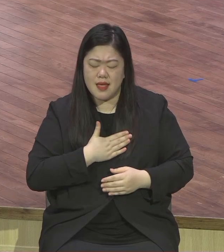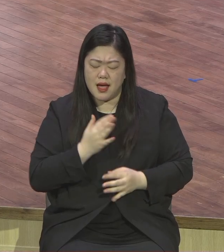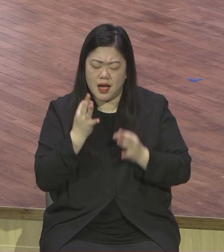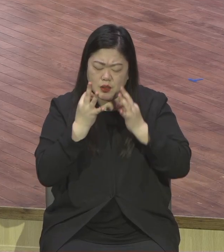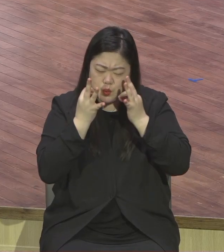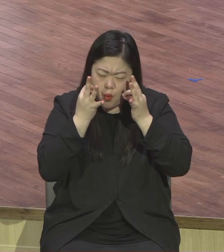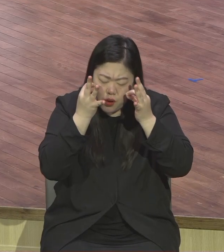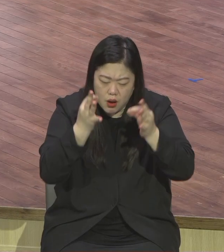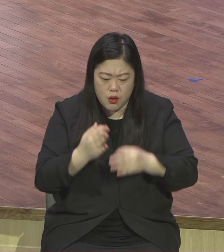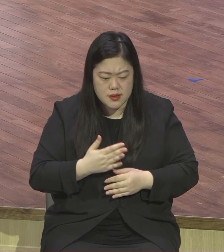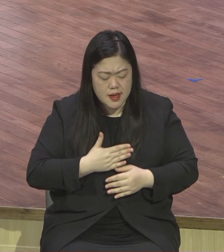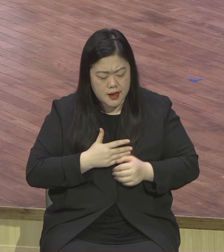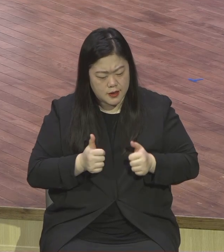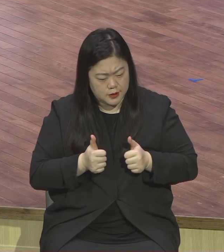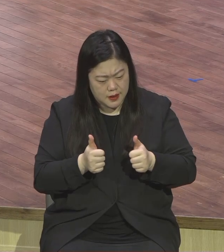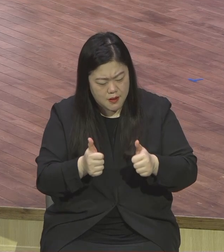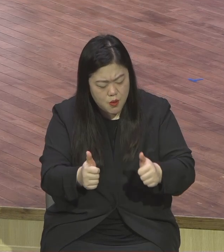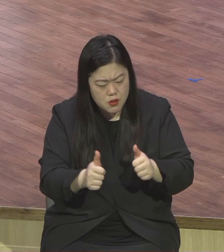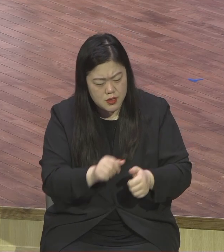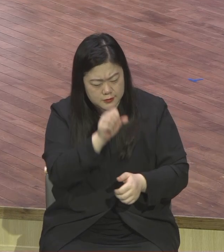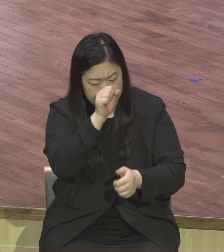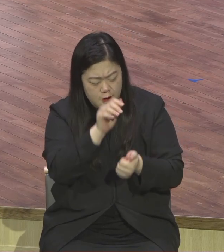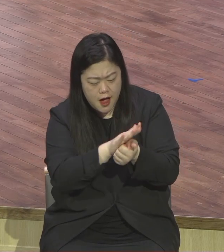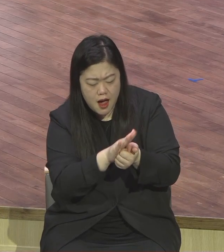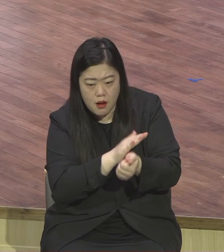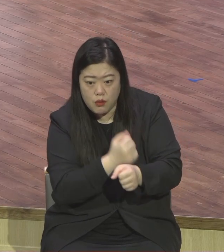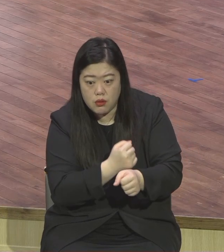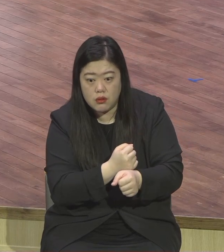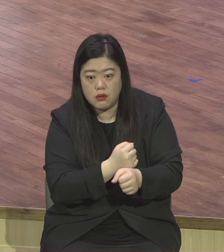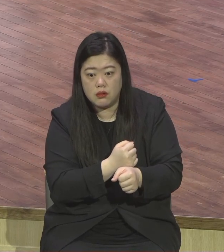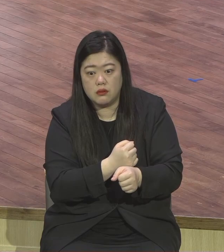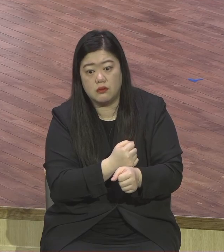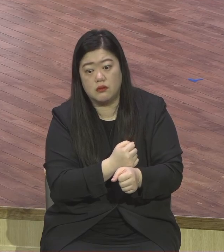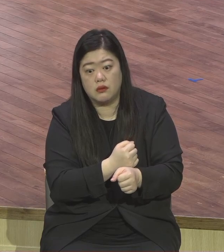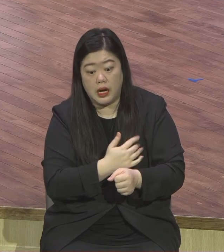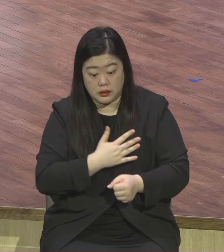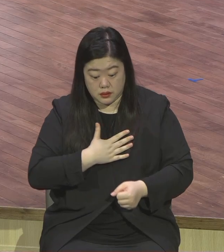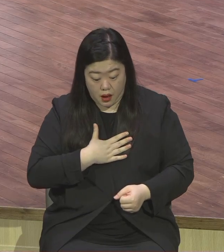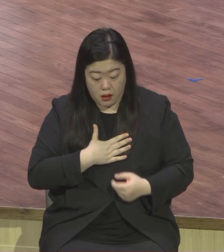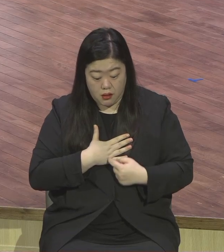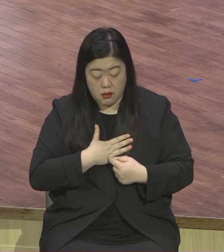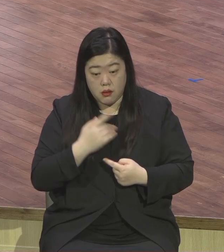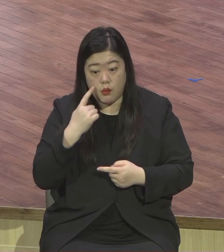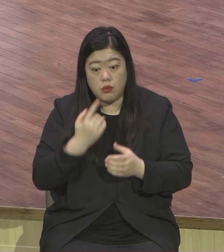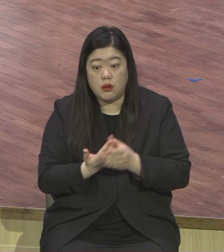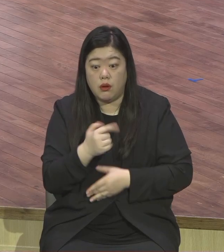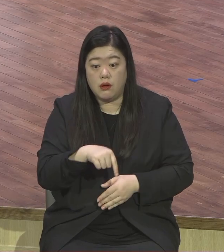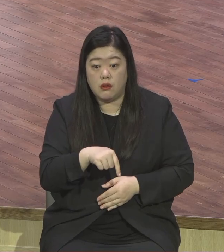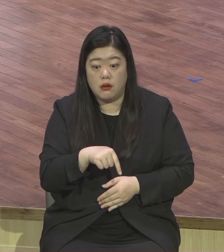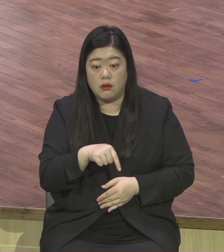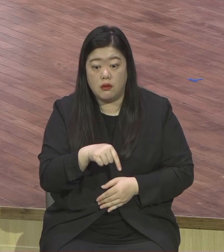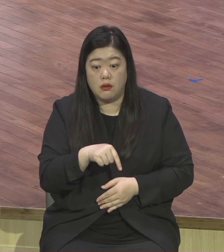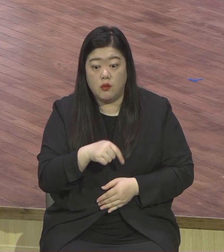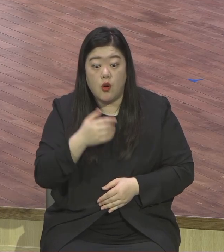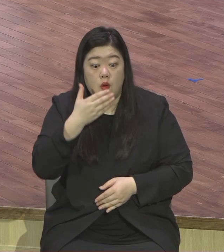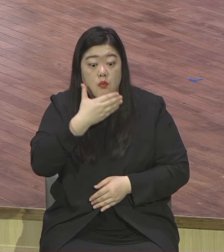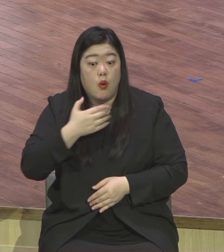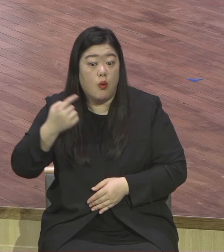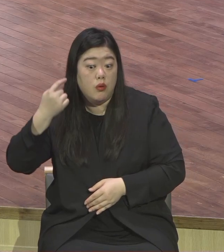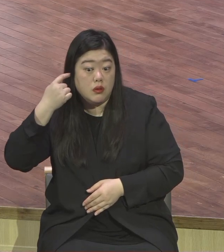인본주의 사람 중심 내가 갑니다. 복음은 전부 안됩니다. 복음은